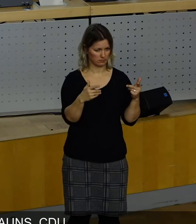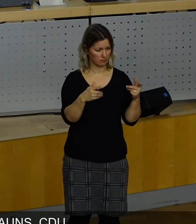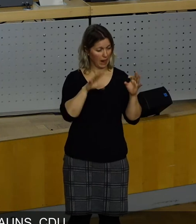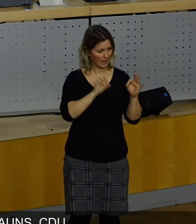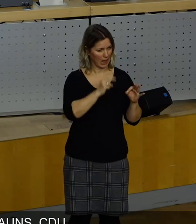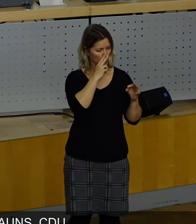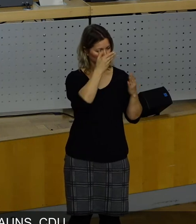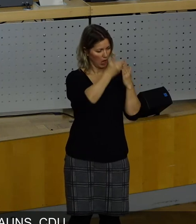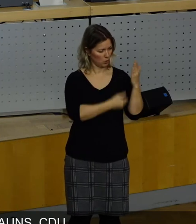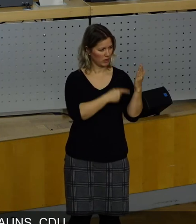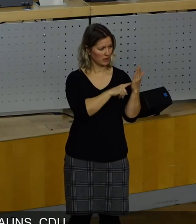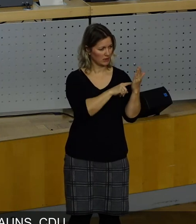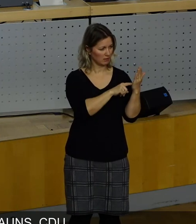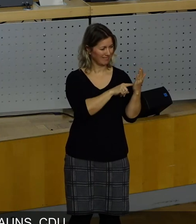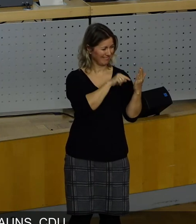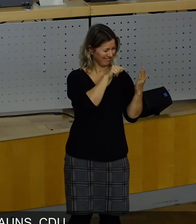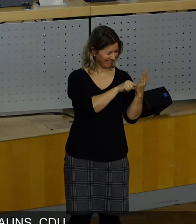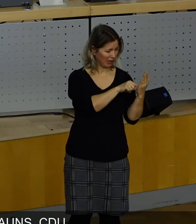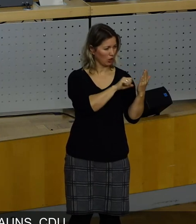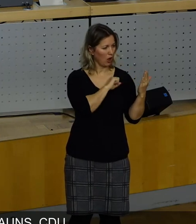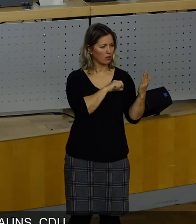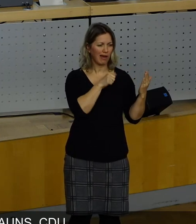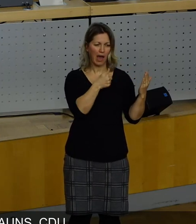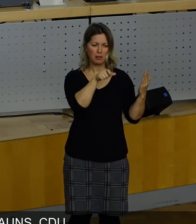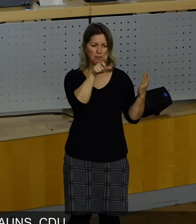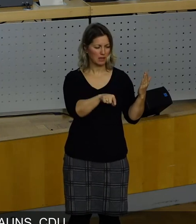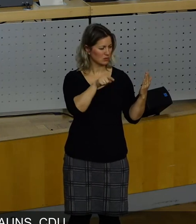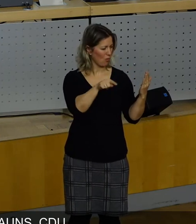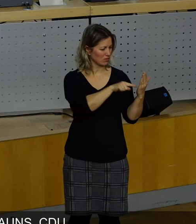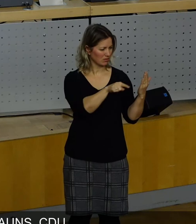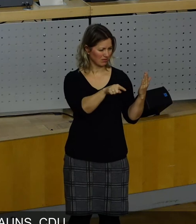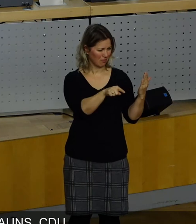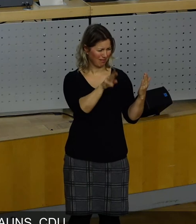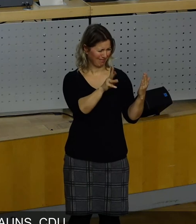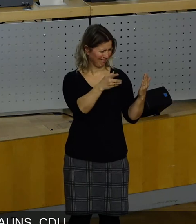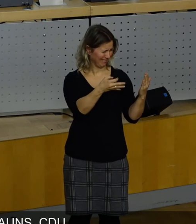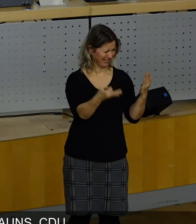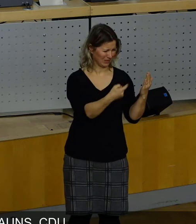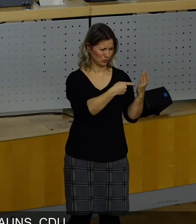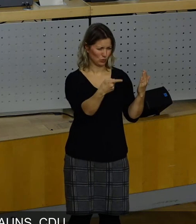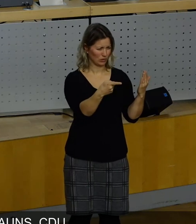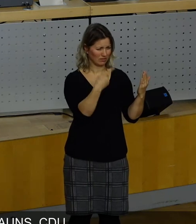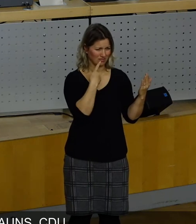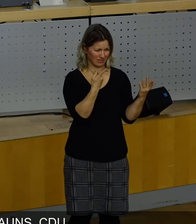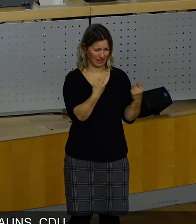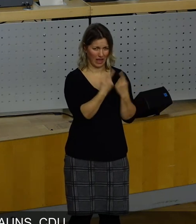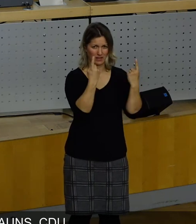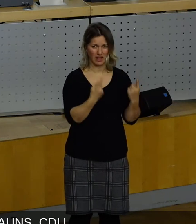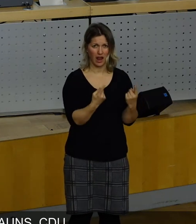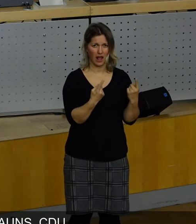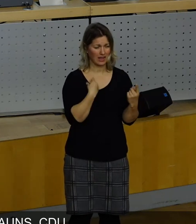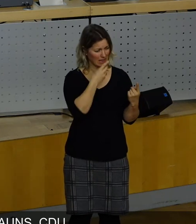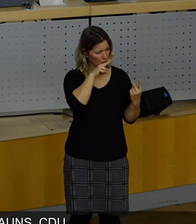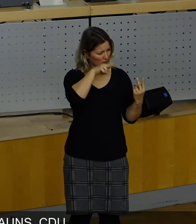lesen, mit irgendeinem Zuschnitt auf irgendeine Person aber nun gar nichts zu tun. Das Gegenteil ist der Fall, wenn man es nämlich näher